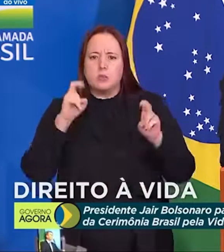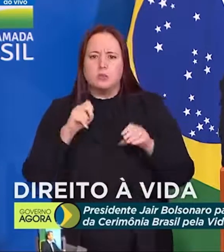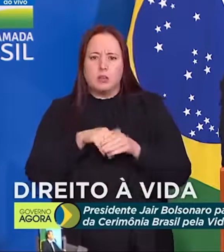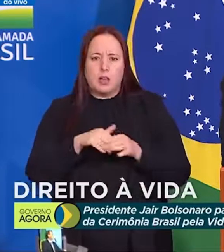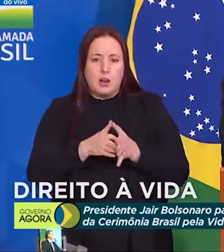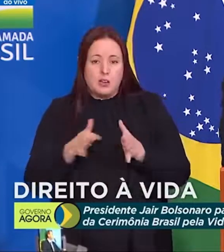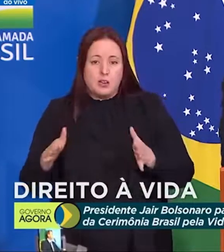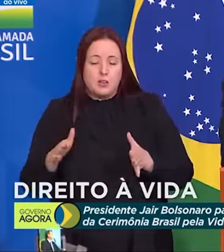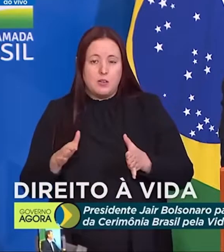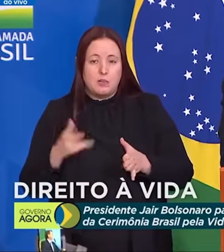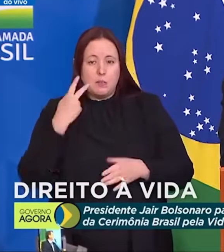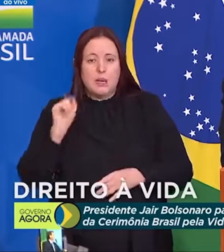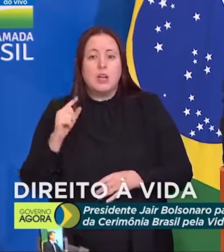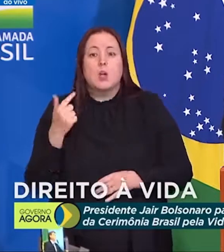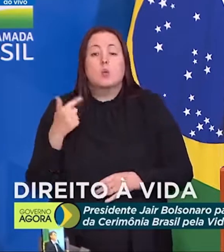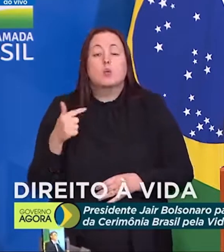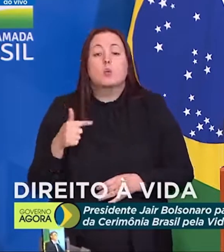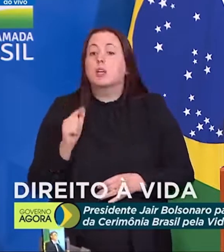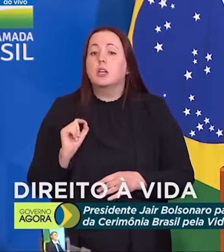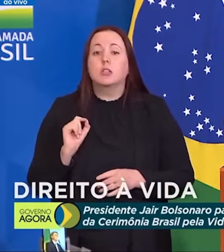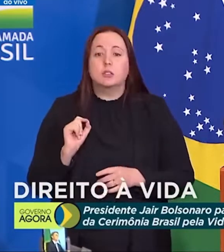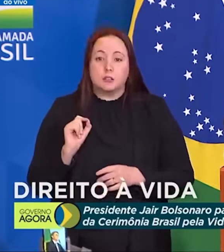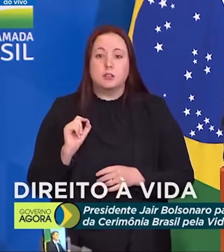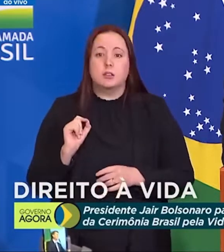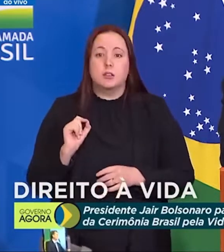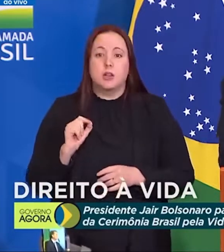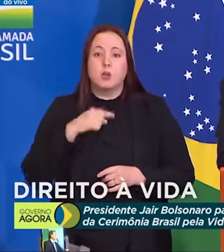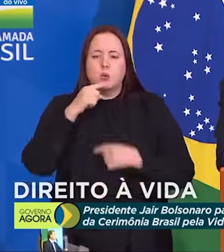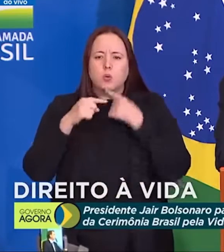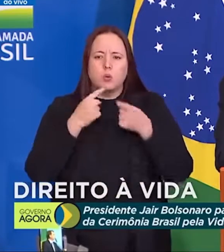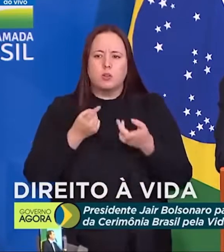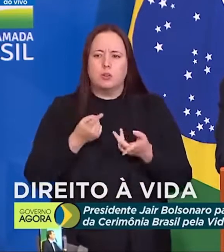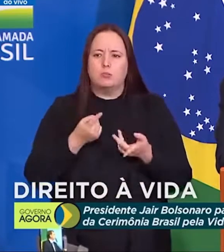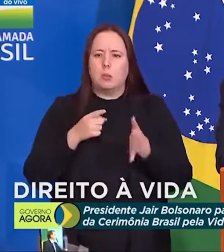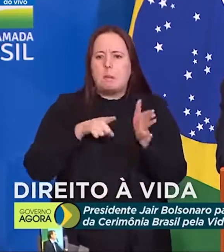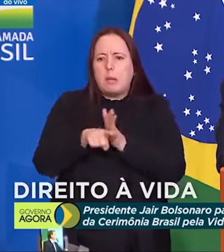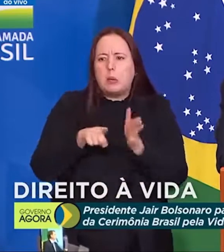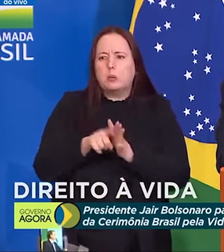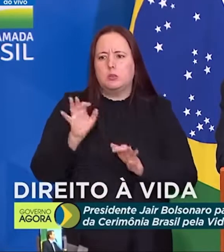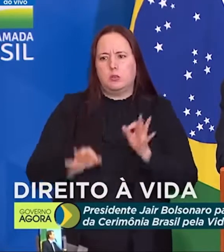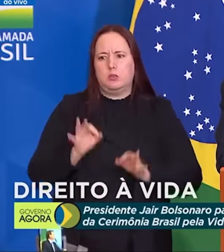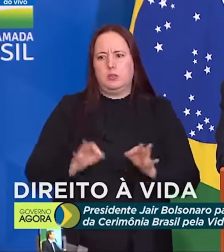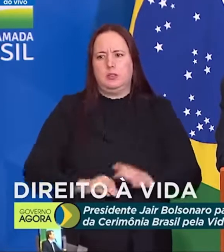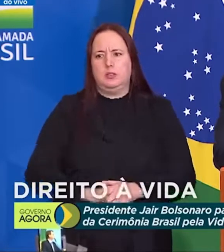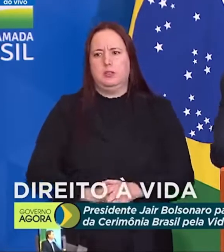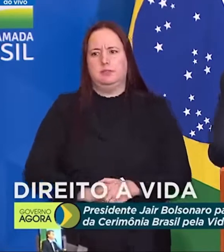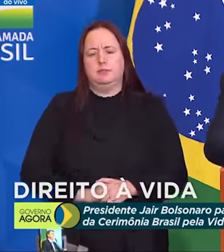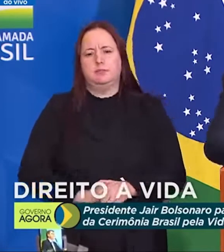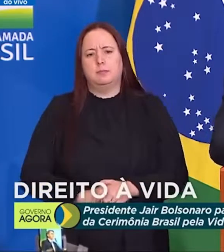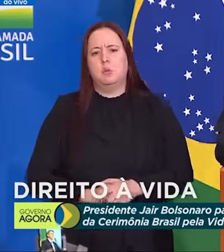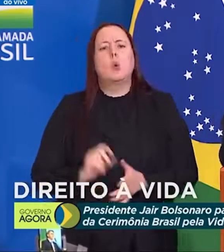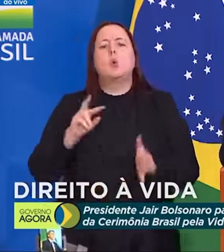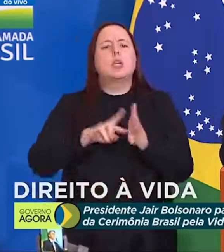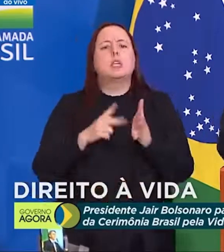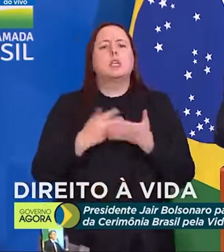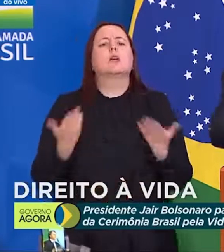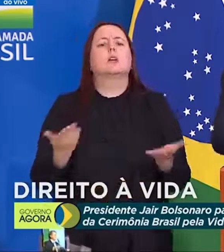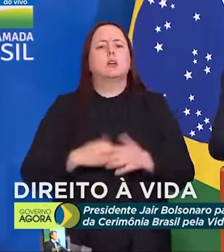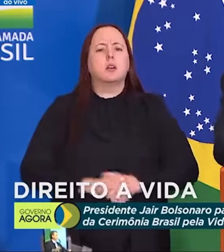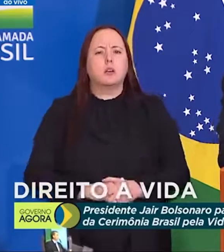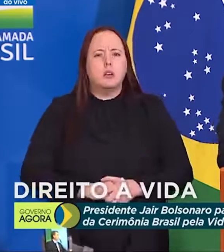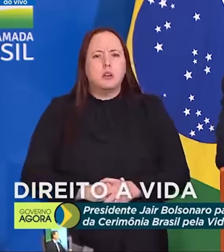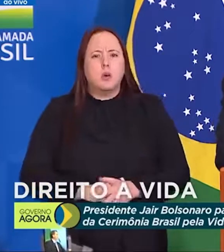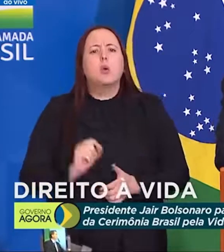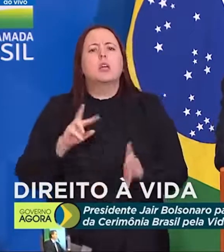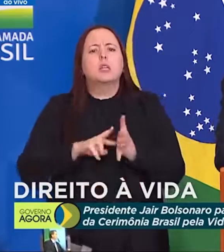para que não haja qualquer questionamento junto à justiça. O que é isso, se não